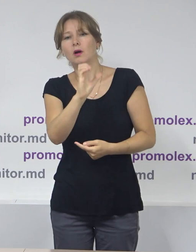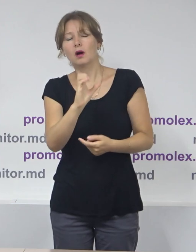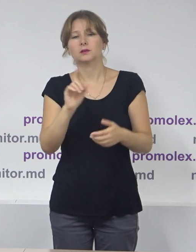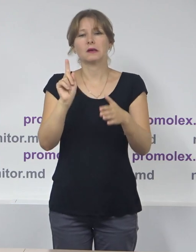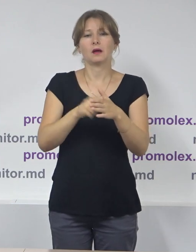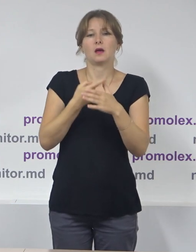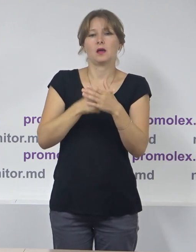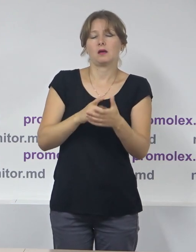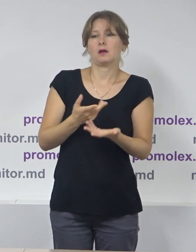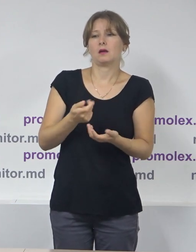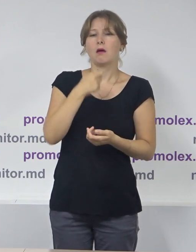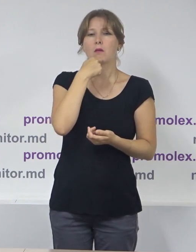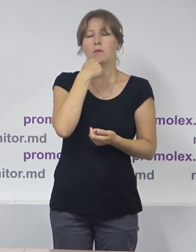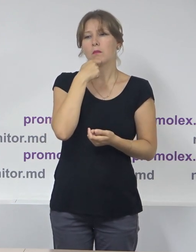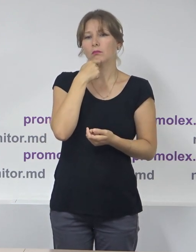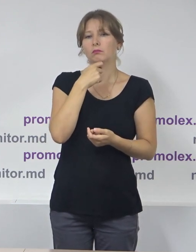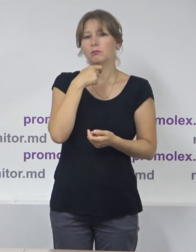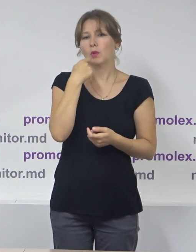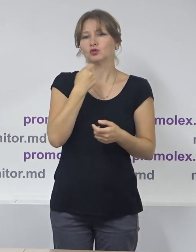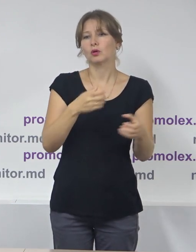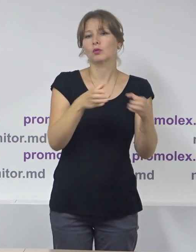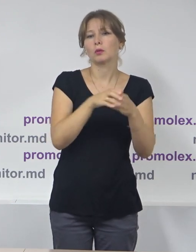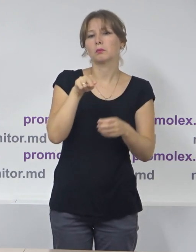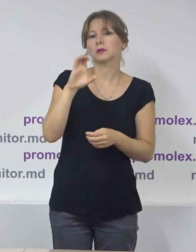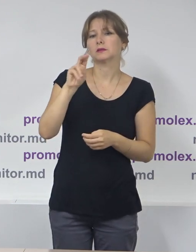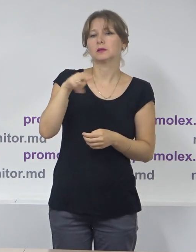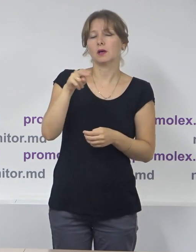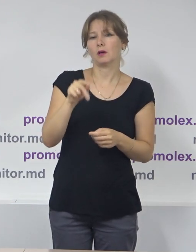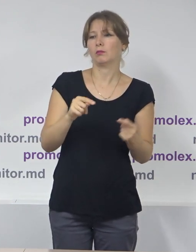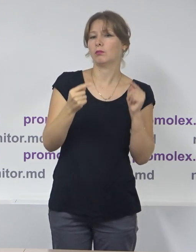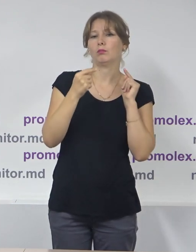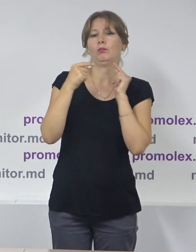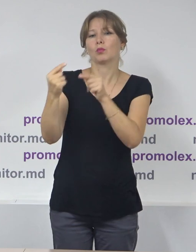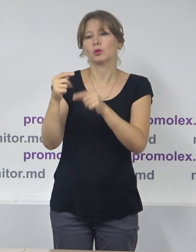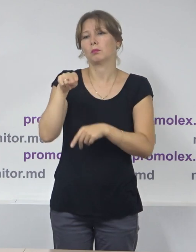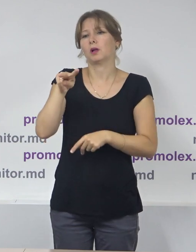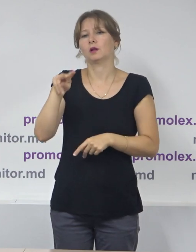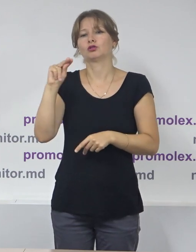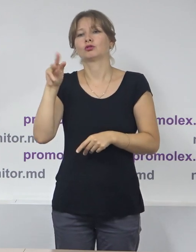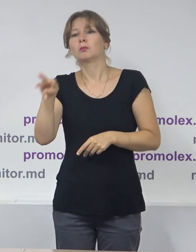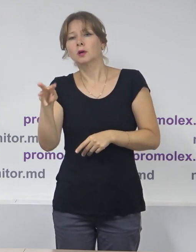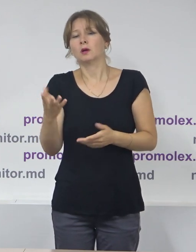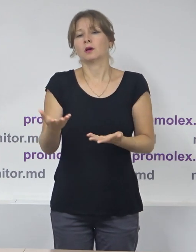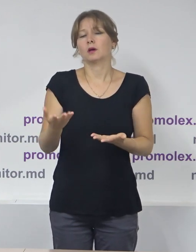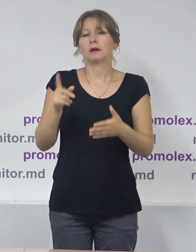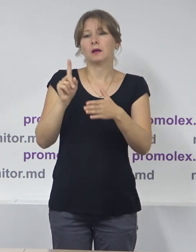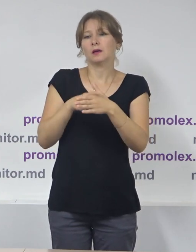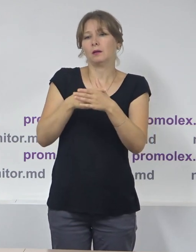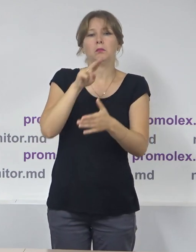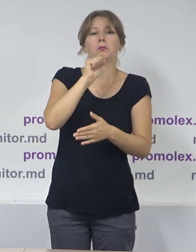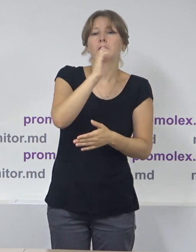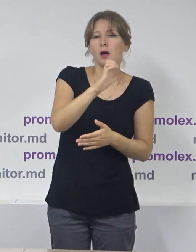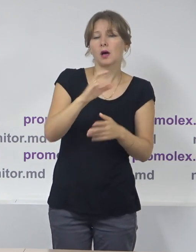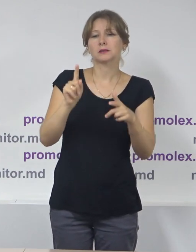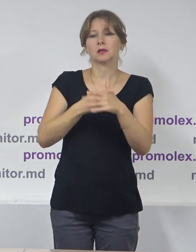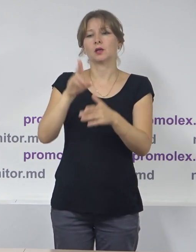învinuirile partidului PSDE la adresa partidului PDC-Mieș și a PAS sau a partidului